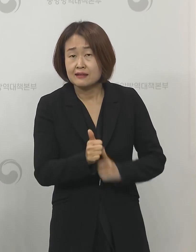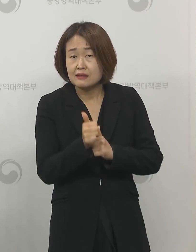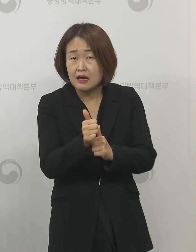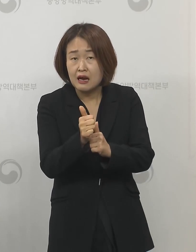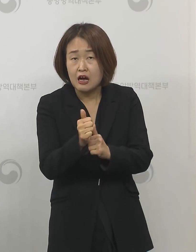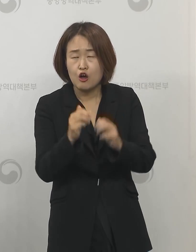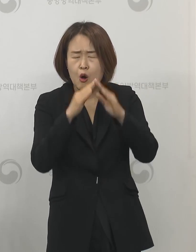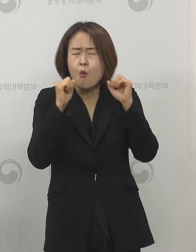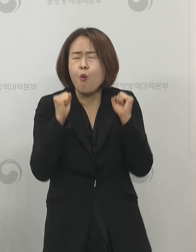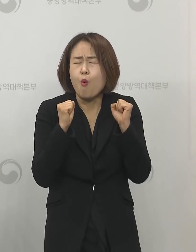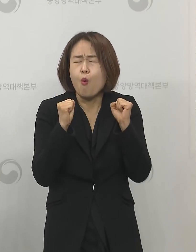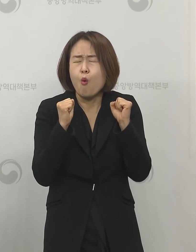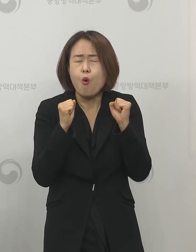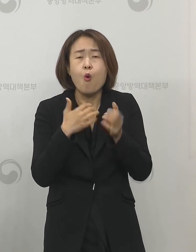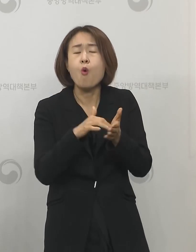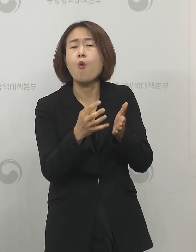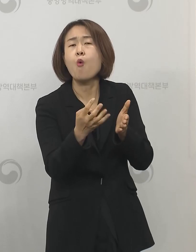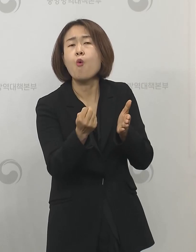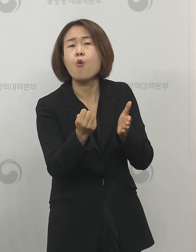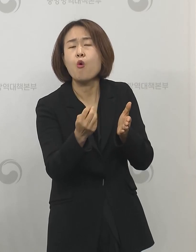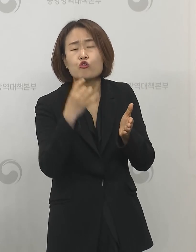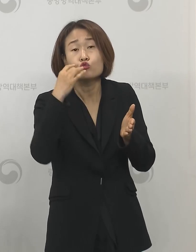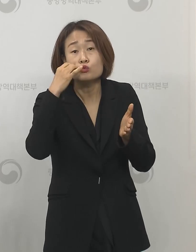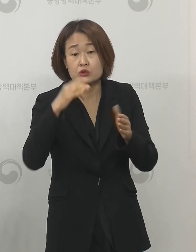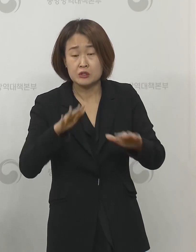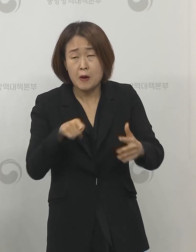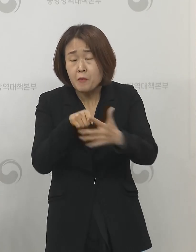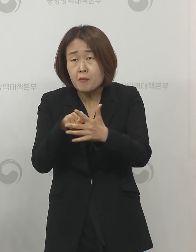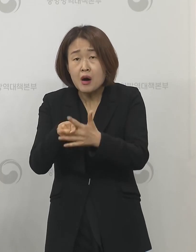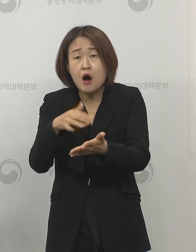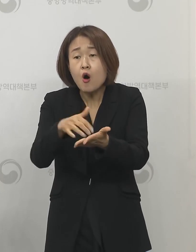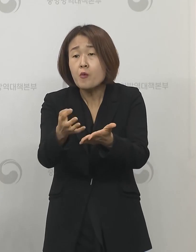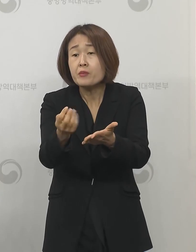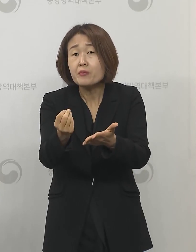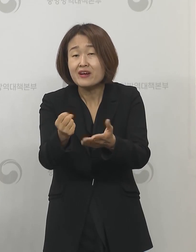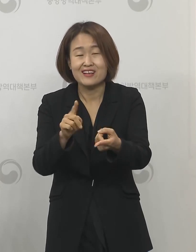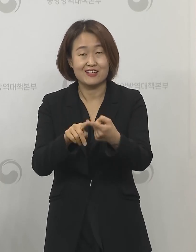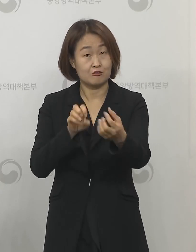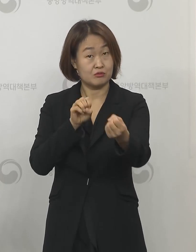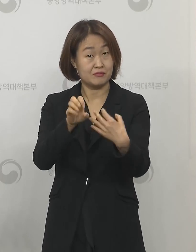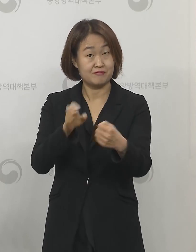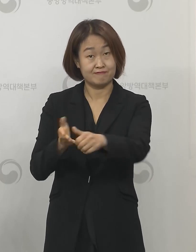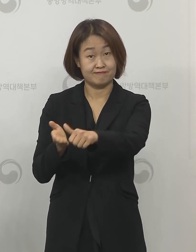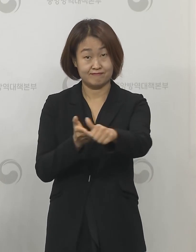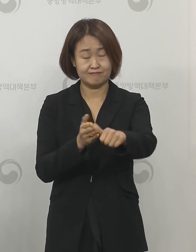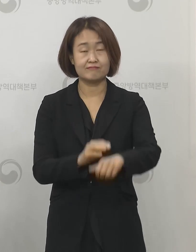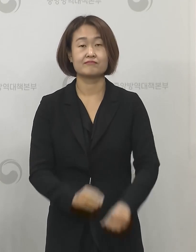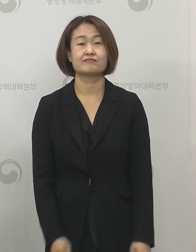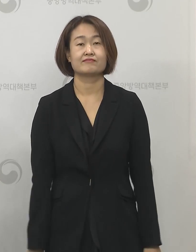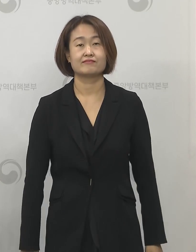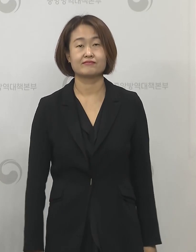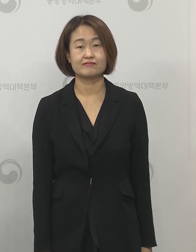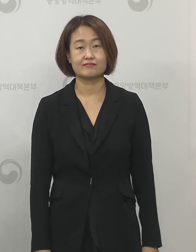수가 얼마나 되는지 현재 파악하고 있는 숫자에 대해서 답변해달라는 질문입니다